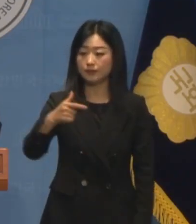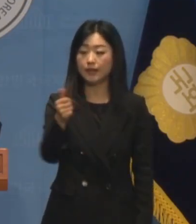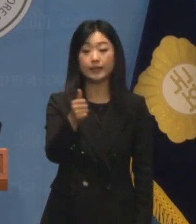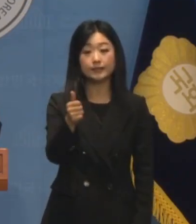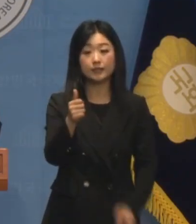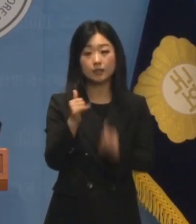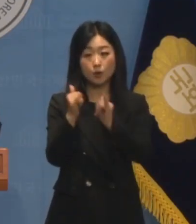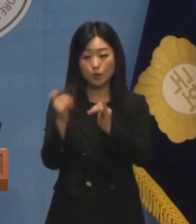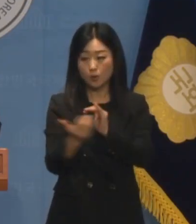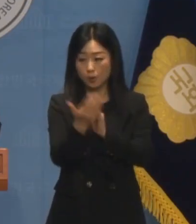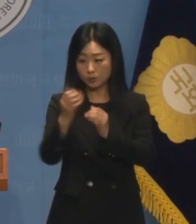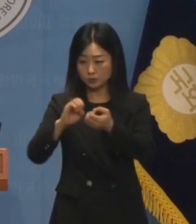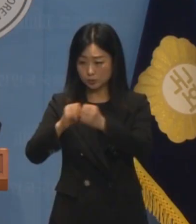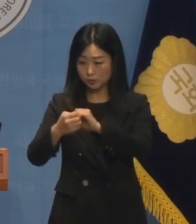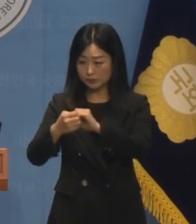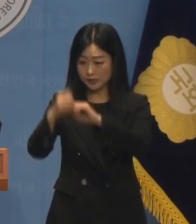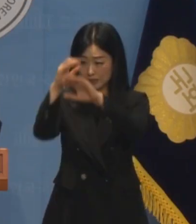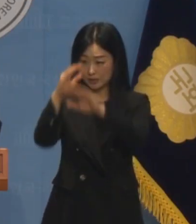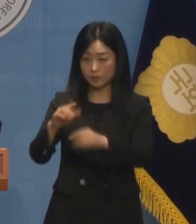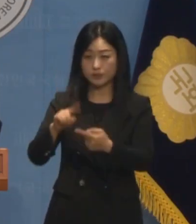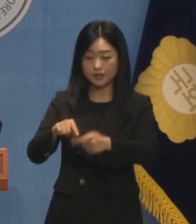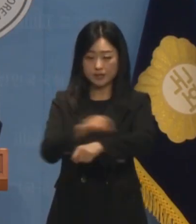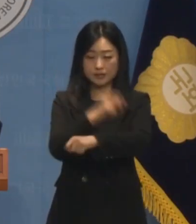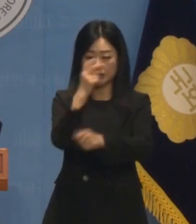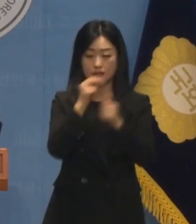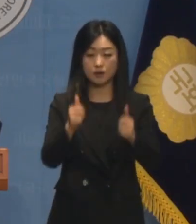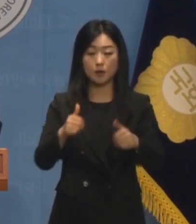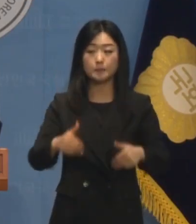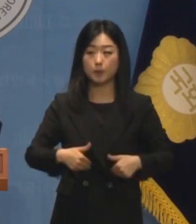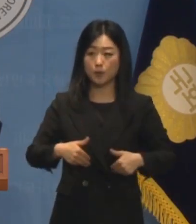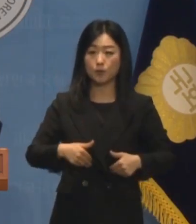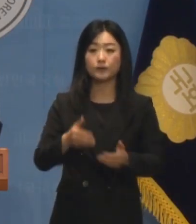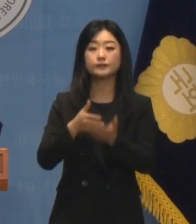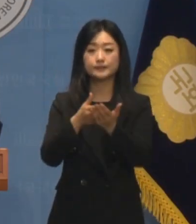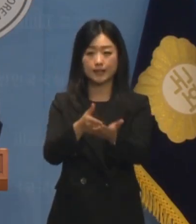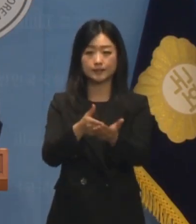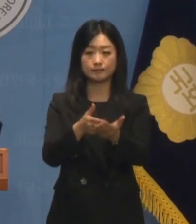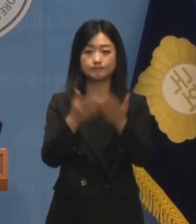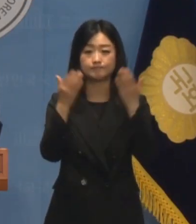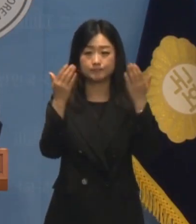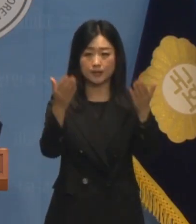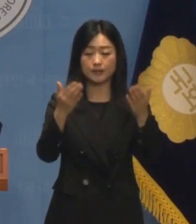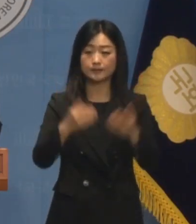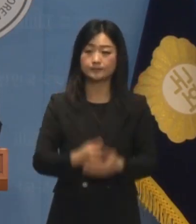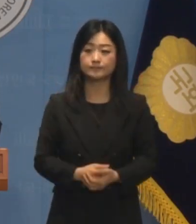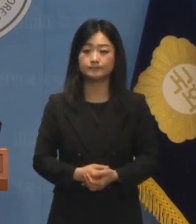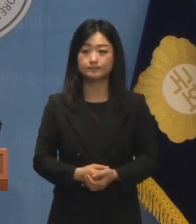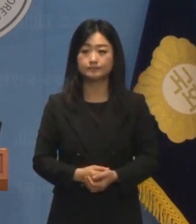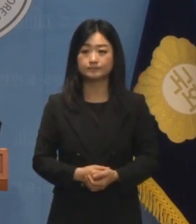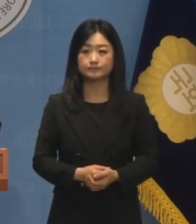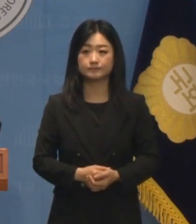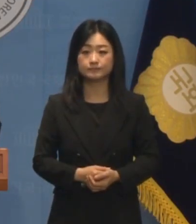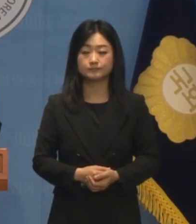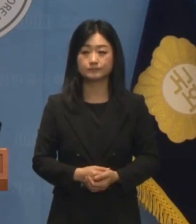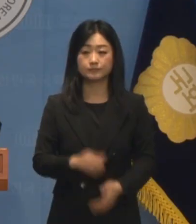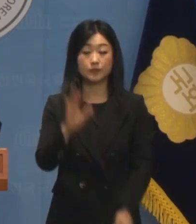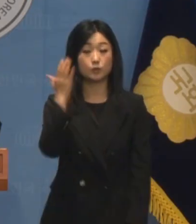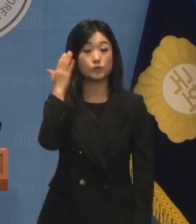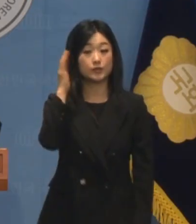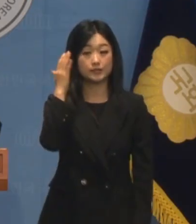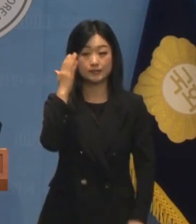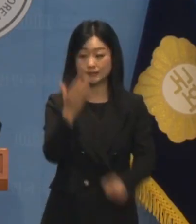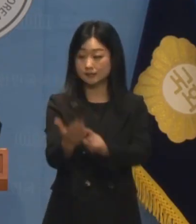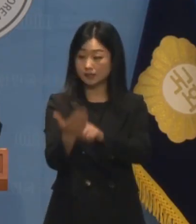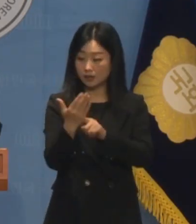여론조작 특검 도입을 강력히 촉구하고자 합니다. 최근 드러난